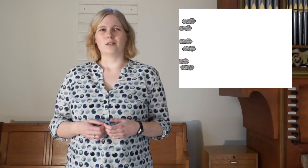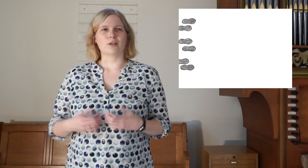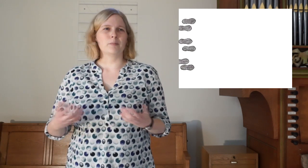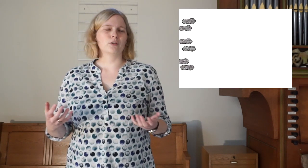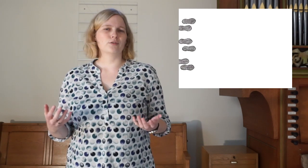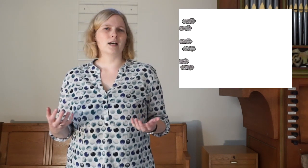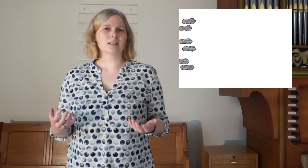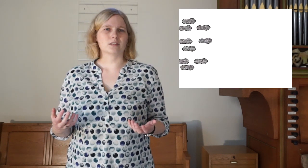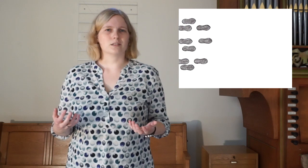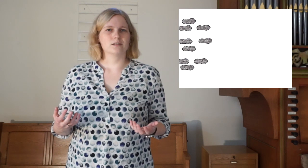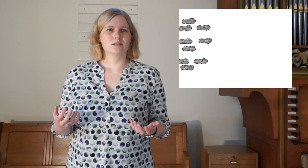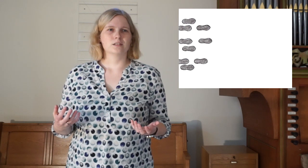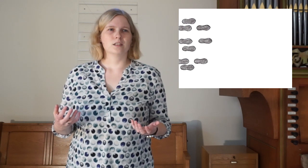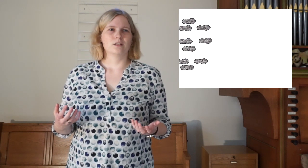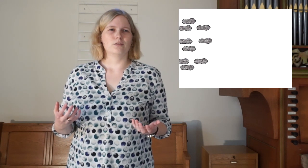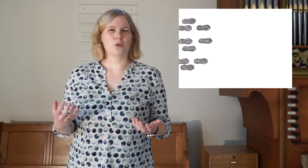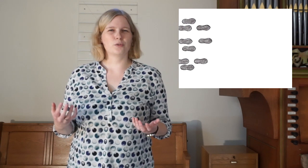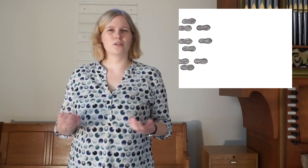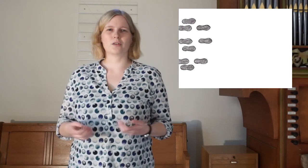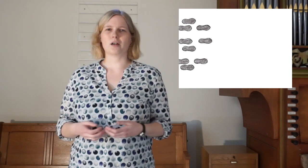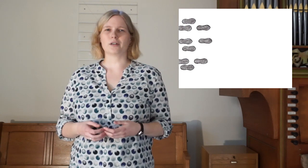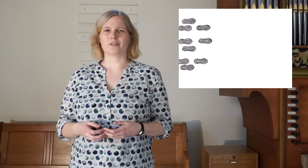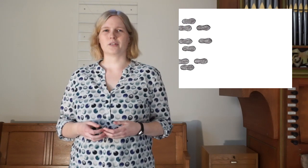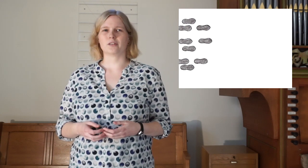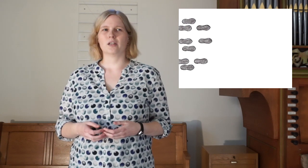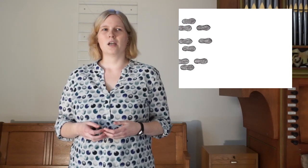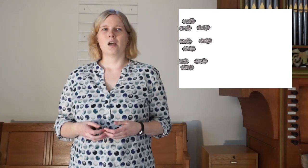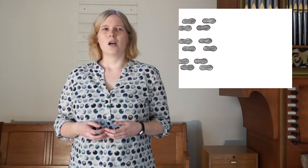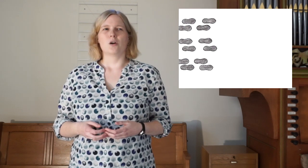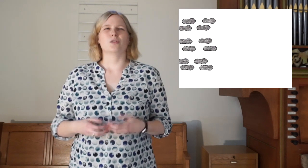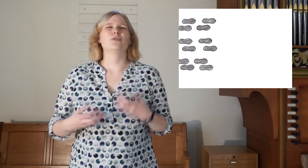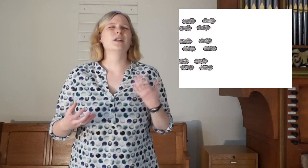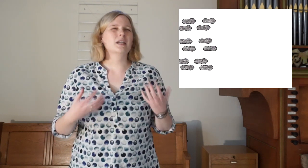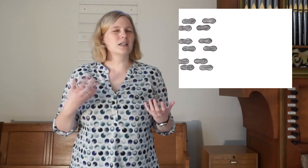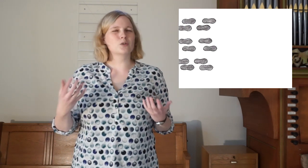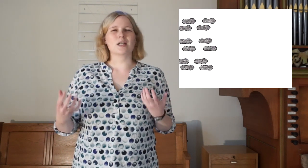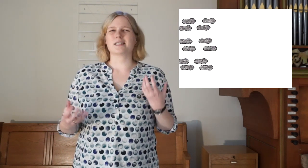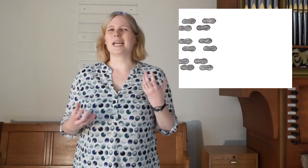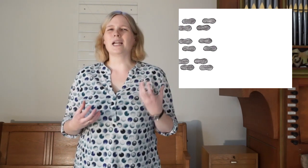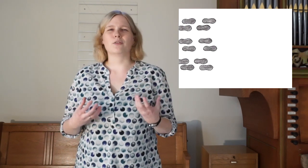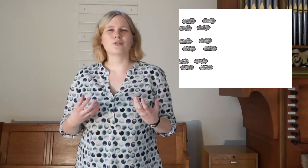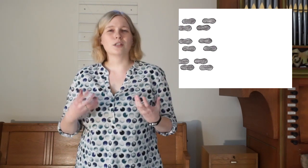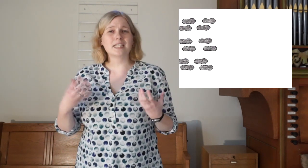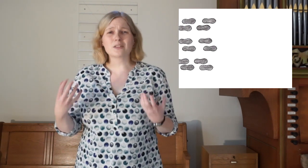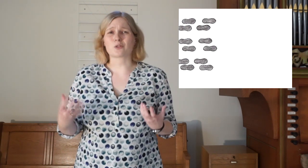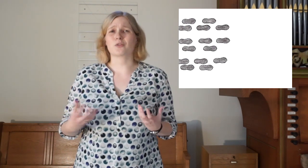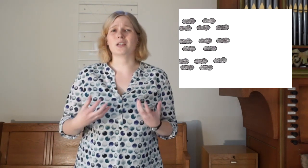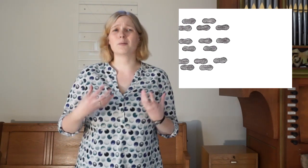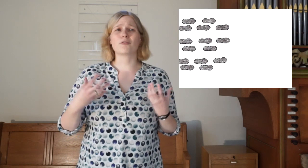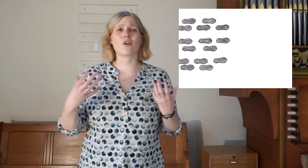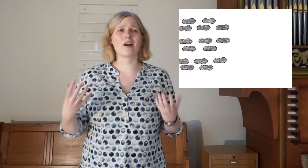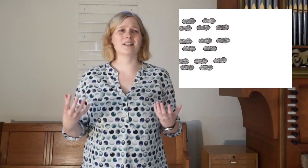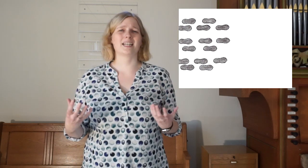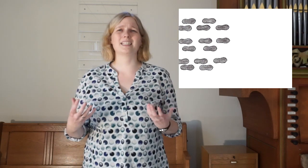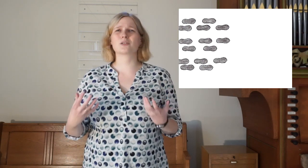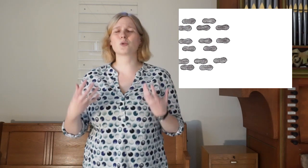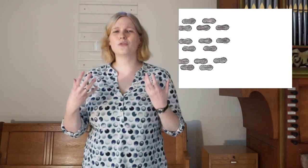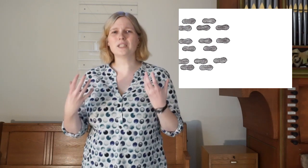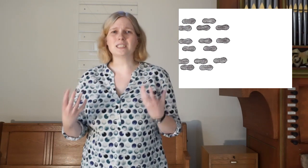Der Fremde fragte, warum sie so traurig sind. Und sie fingen an zu erzählen von Jesus, von ihrem Freund, der ihnen so wichtig